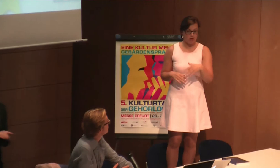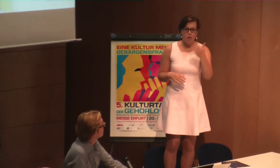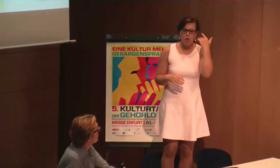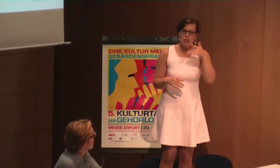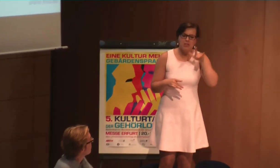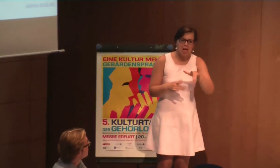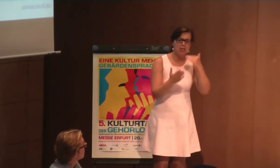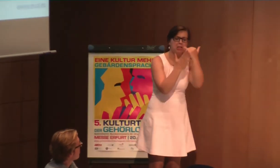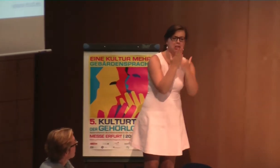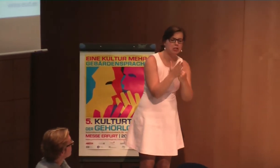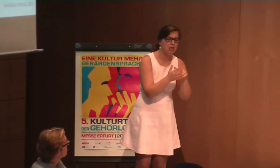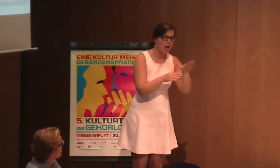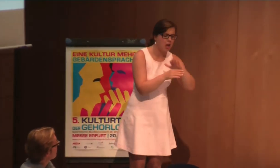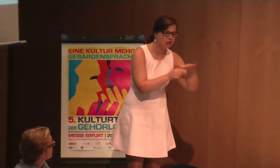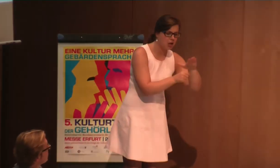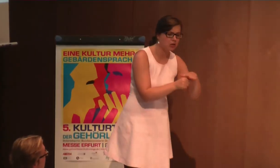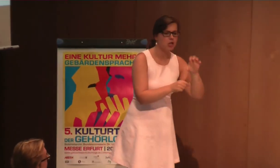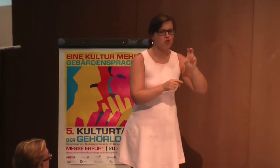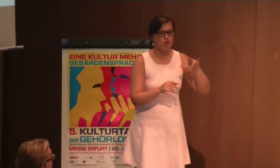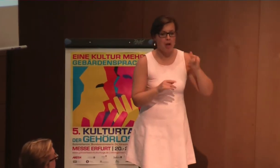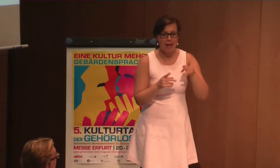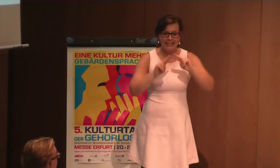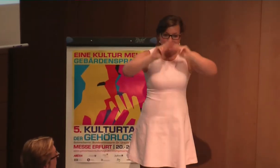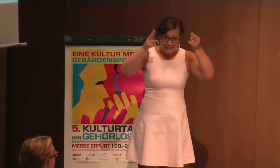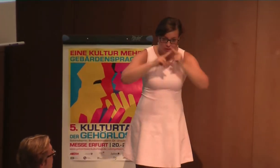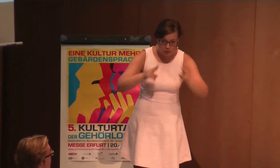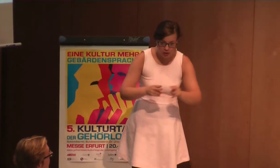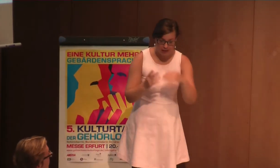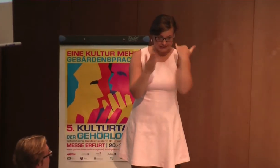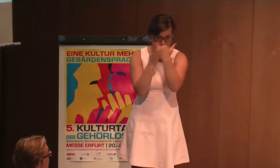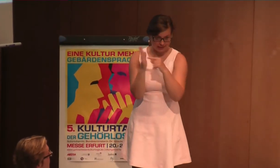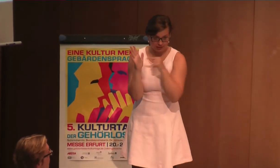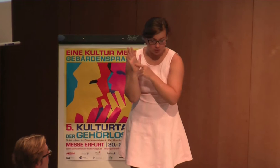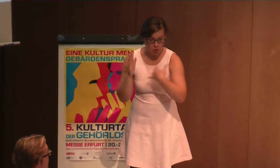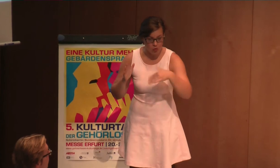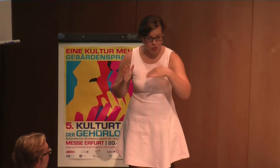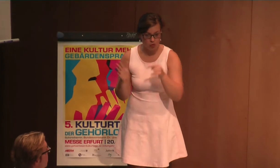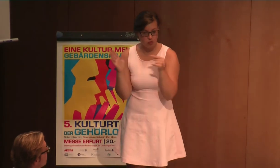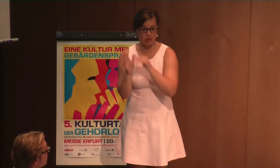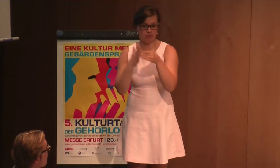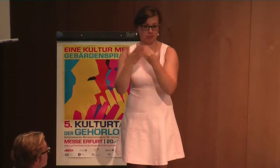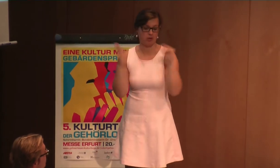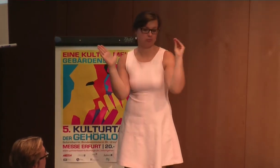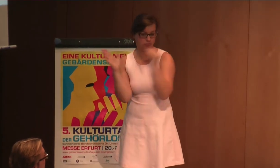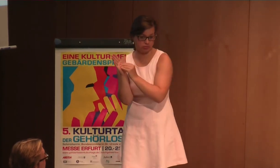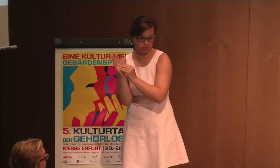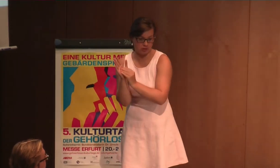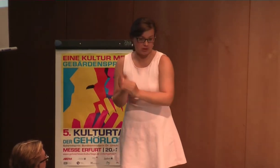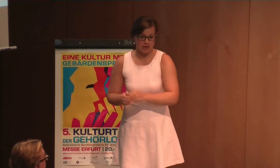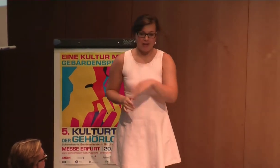Ebene gab, eine Anerkennung. Das ist ein Rechtsdokument, also was jetzt nicht nur auf europäischer Ebene gilt, sondern auf internationaler Ebene und